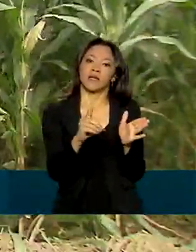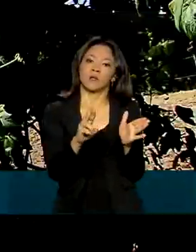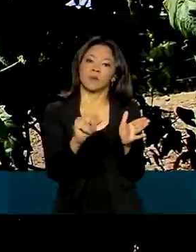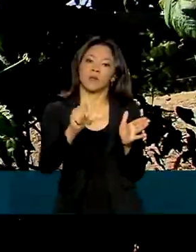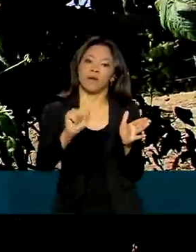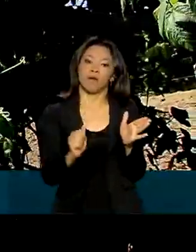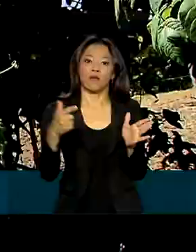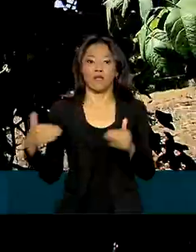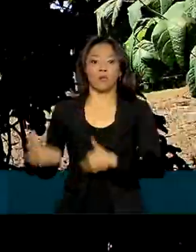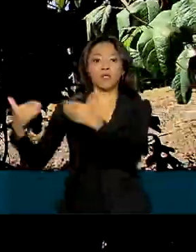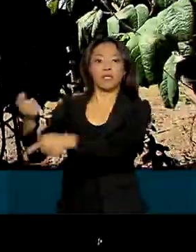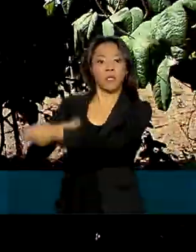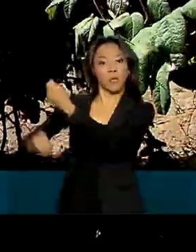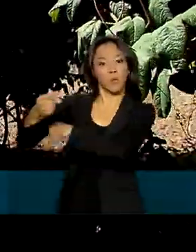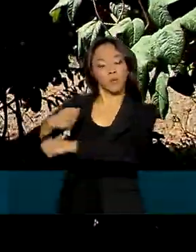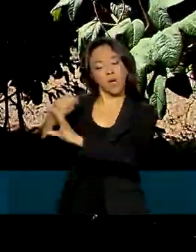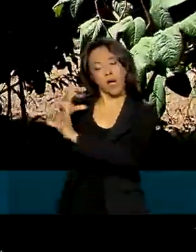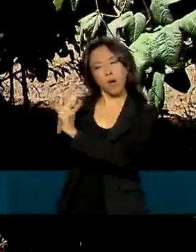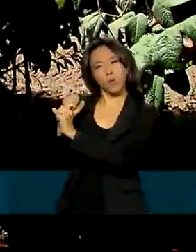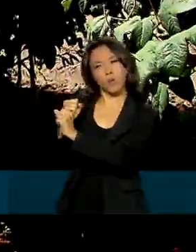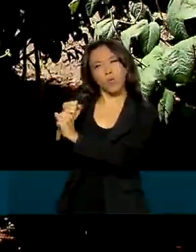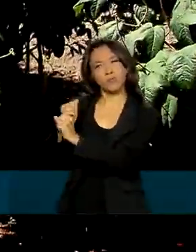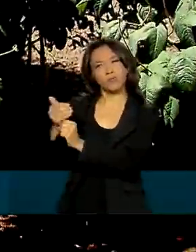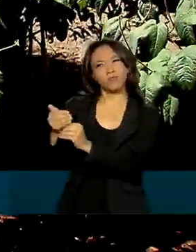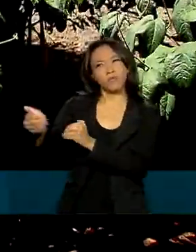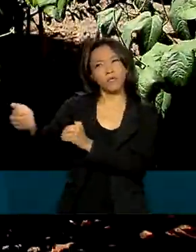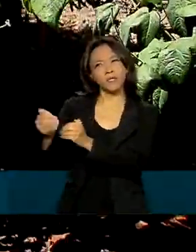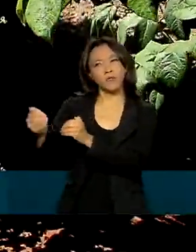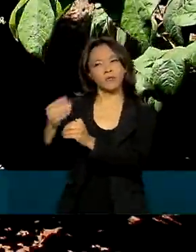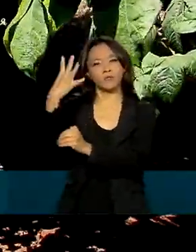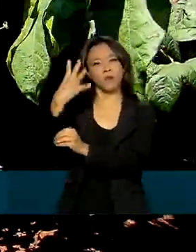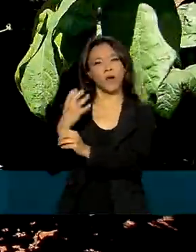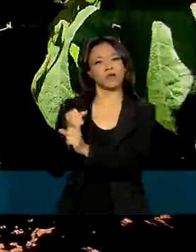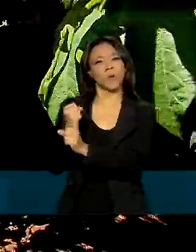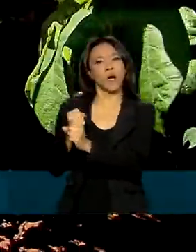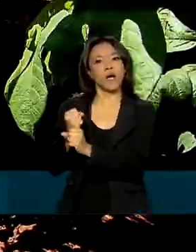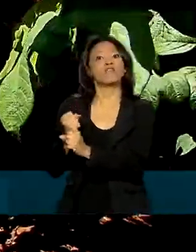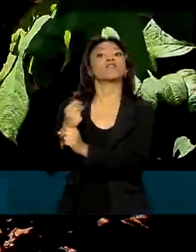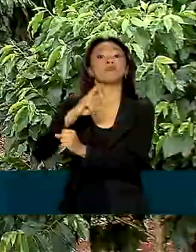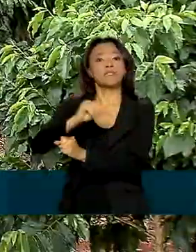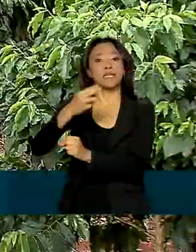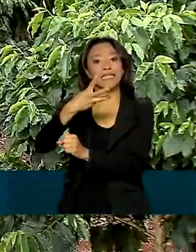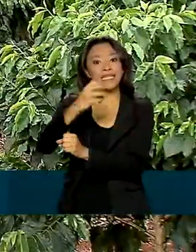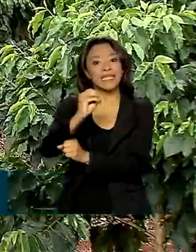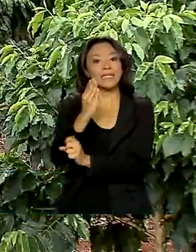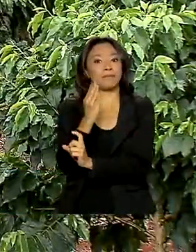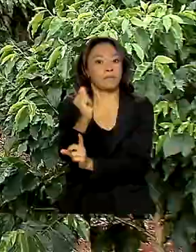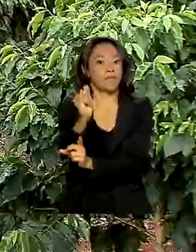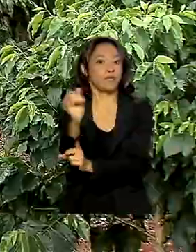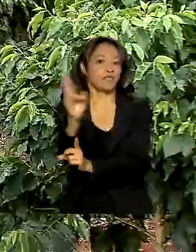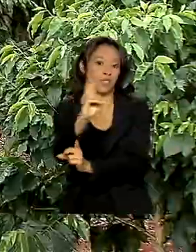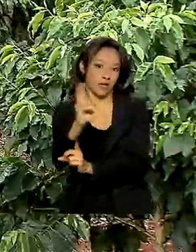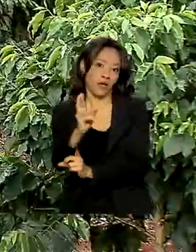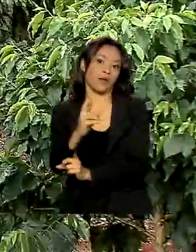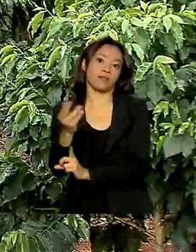Economia calculam que em quatro anos sejam emitidos 30 bilhões de reais em CPRs verdes. E aí